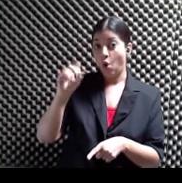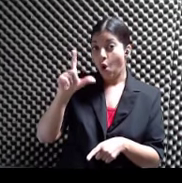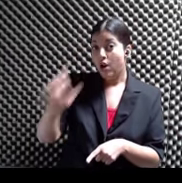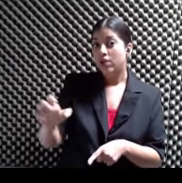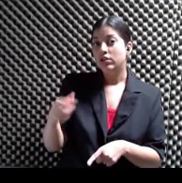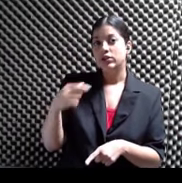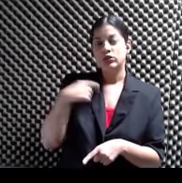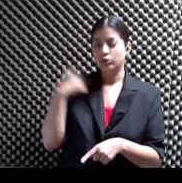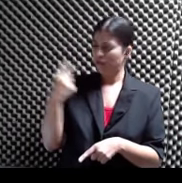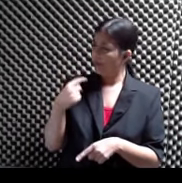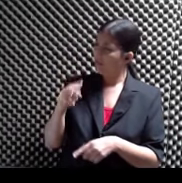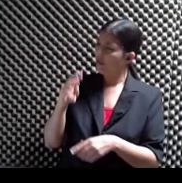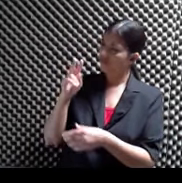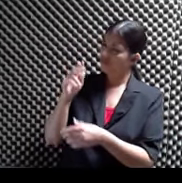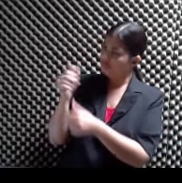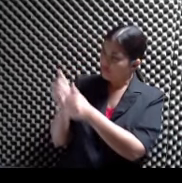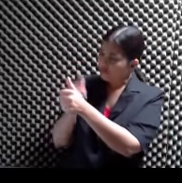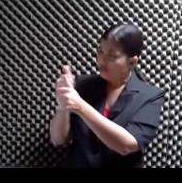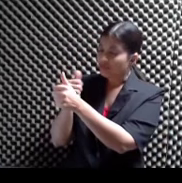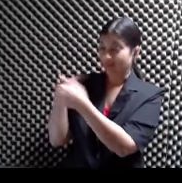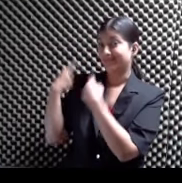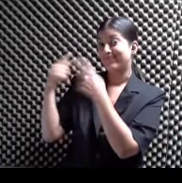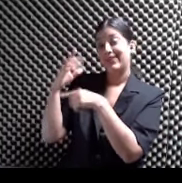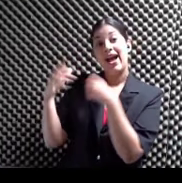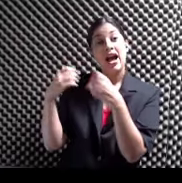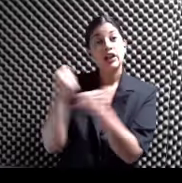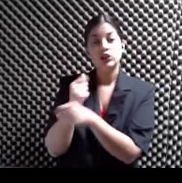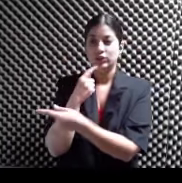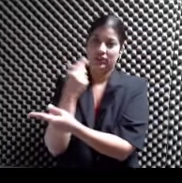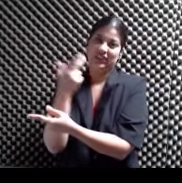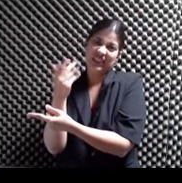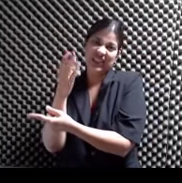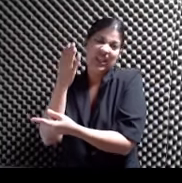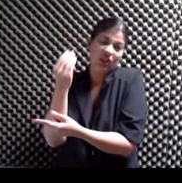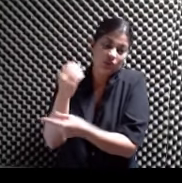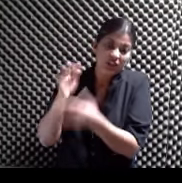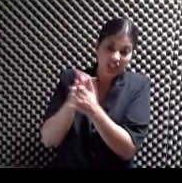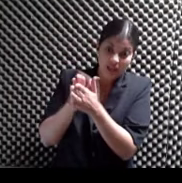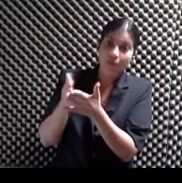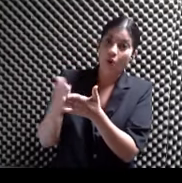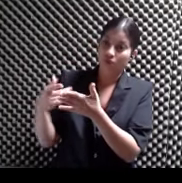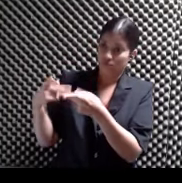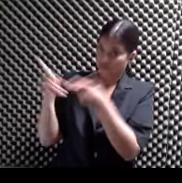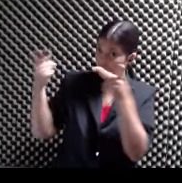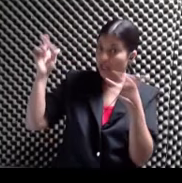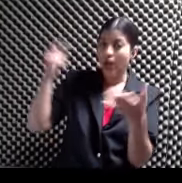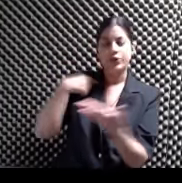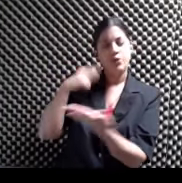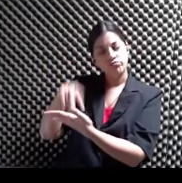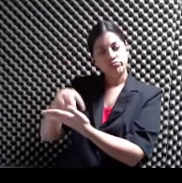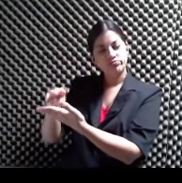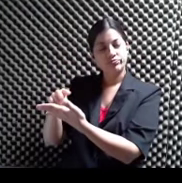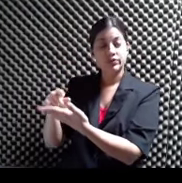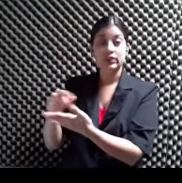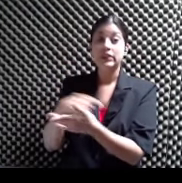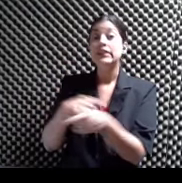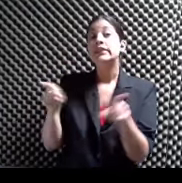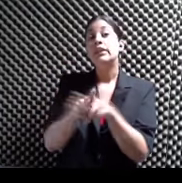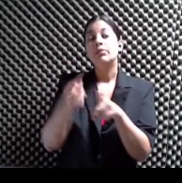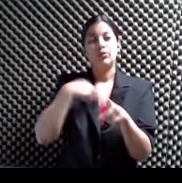obra Por muchísimos años Ella tiene 13, 14 libros publicados Y casualmente Estudiamos juntas En Mayagüez En